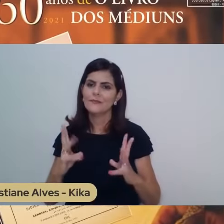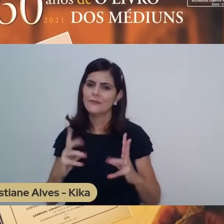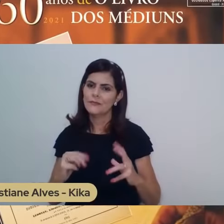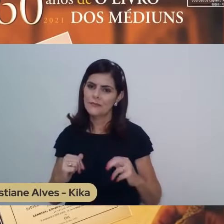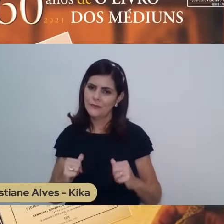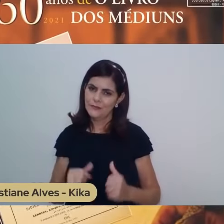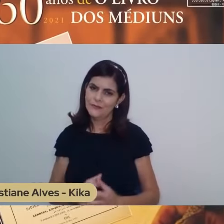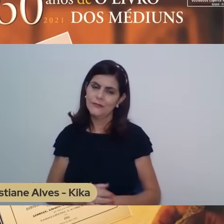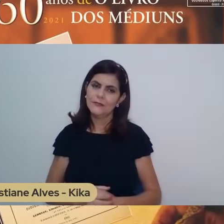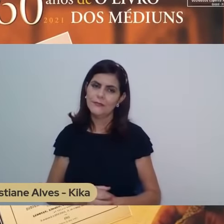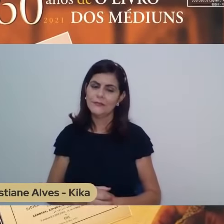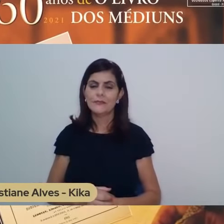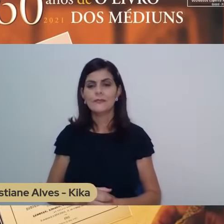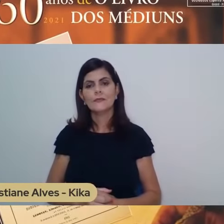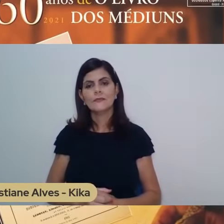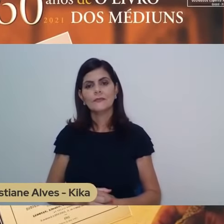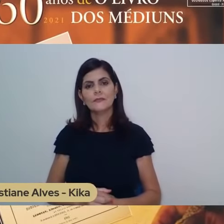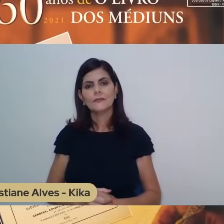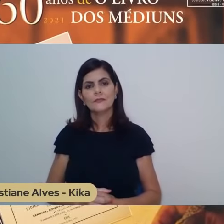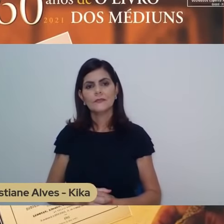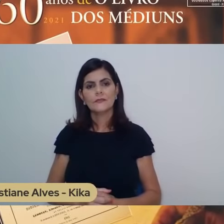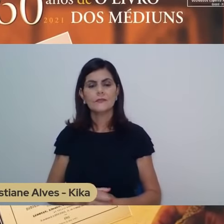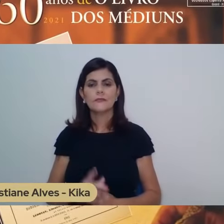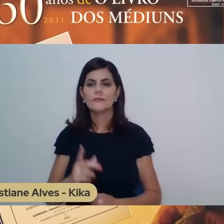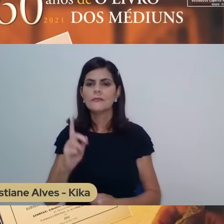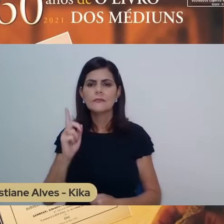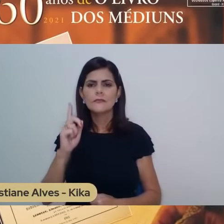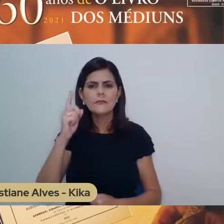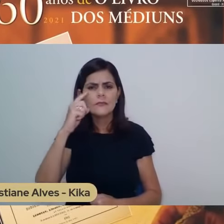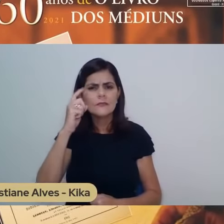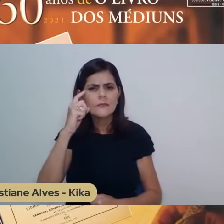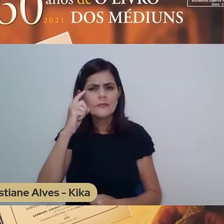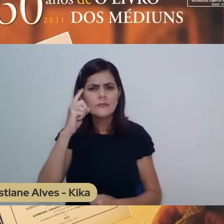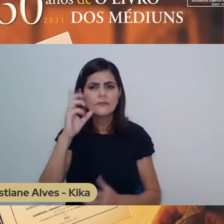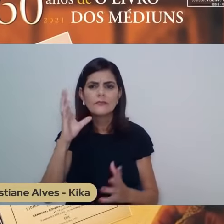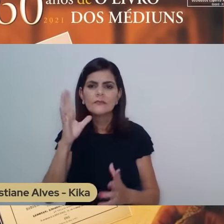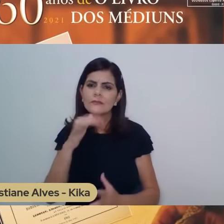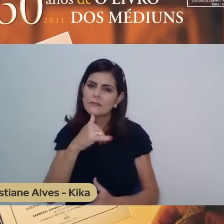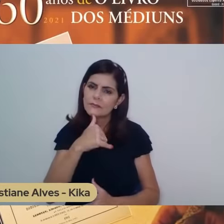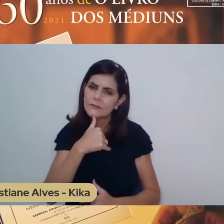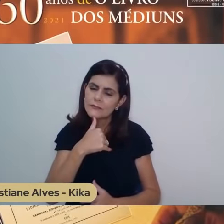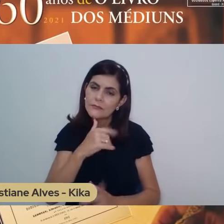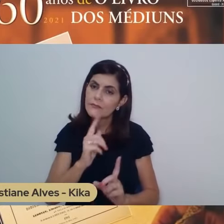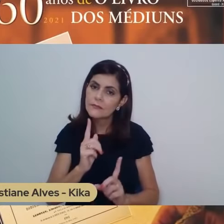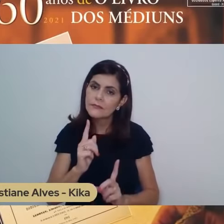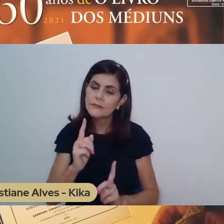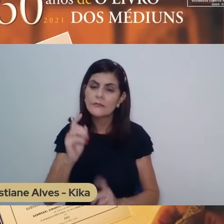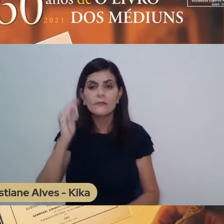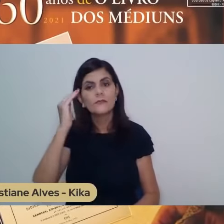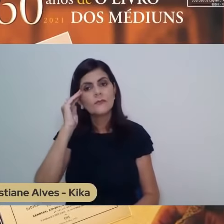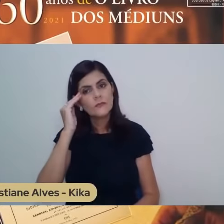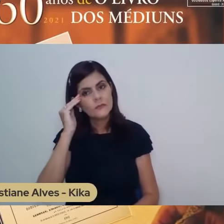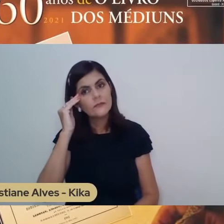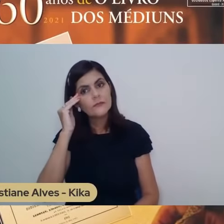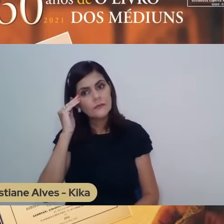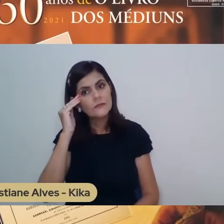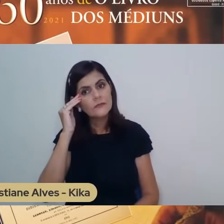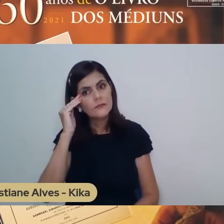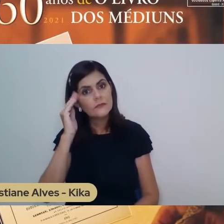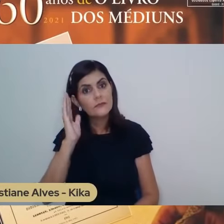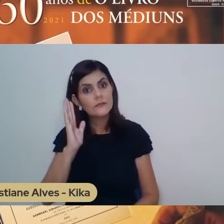Não é para nos colocar para baixo, na verdade, é para que entendamos isso, que o